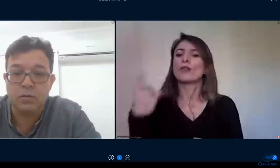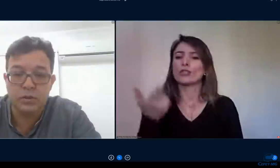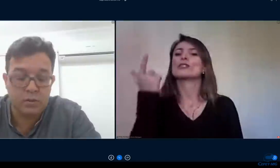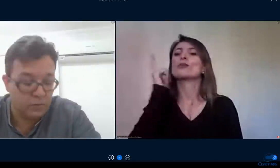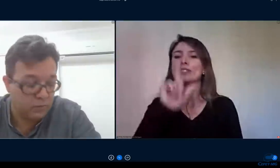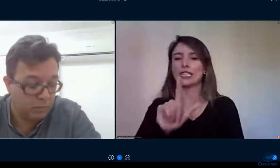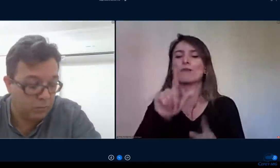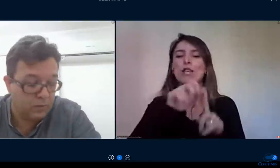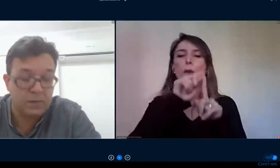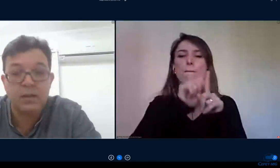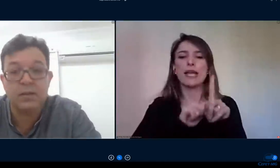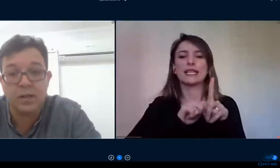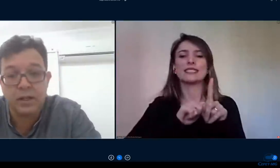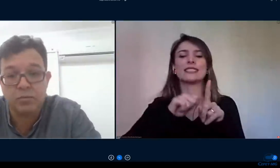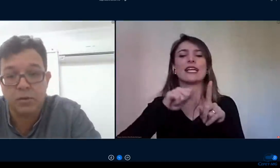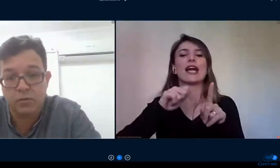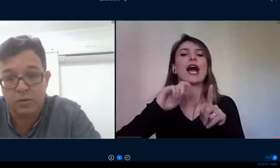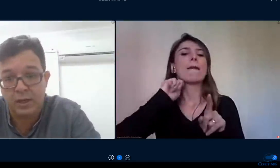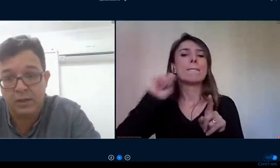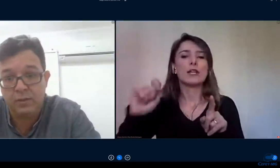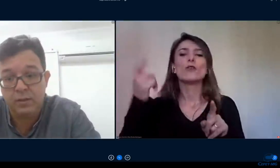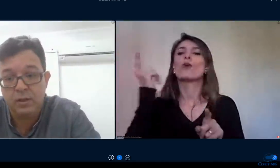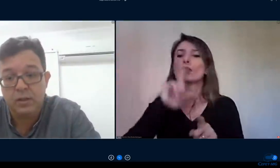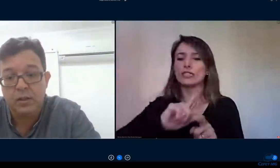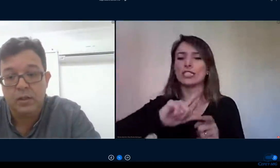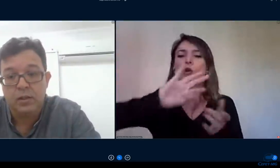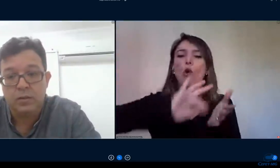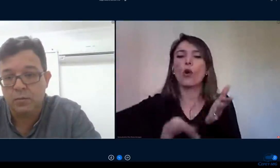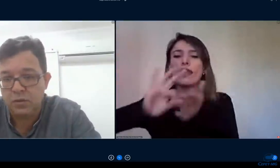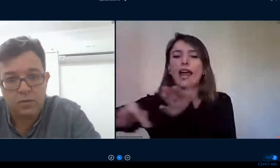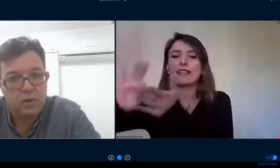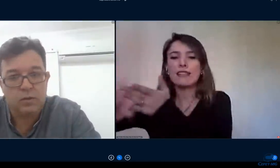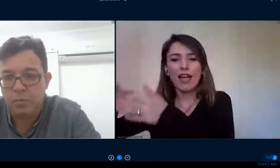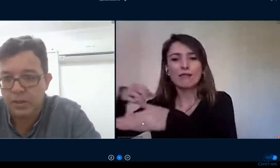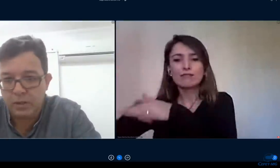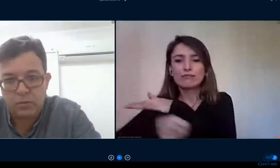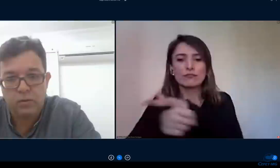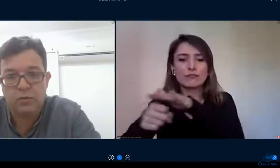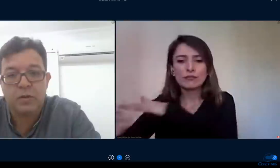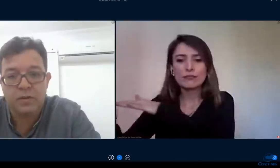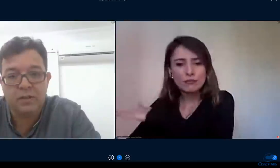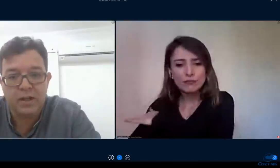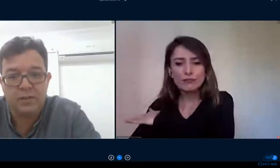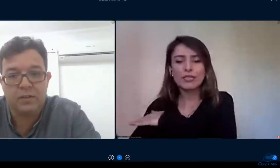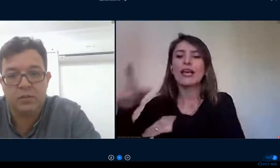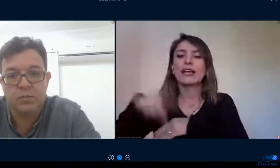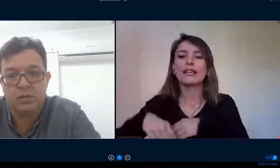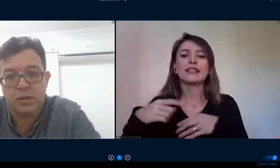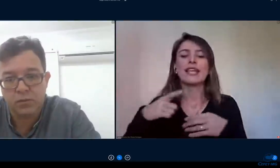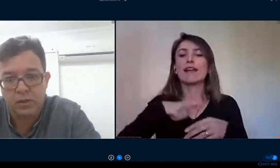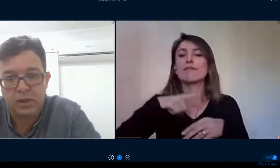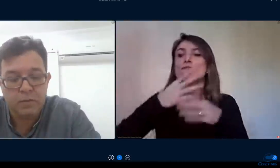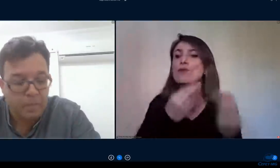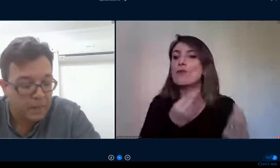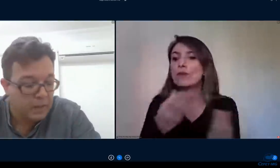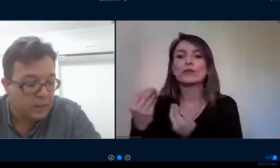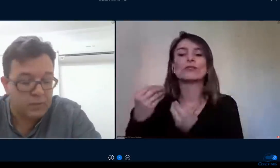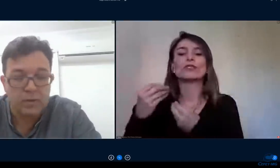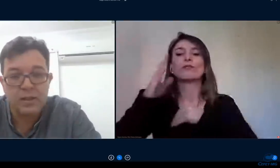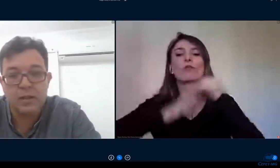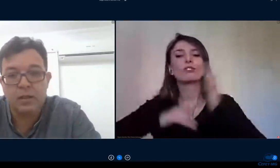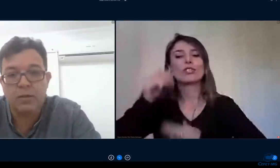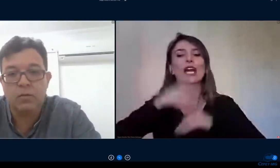abril então hoje nós temos 67 profissionais são psicólogos pedagogos especializados em atendimento educacional